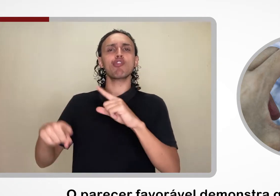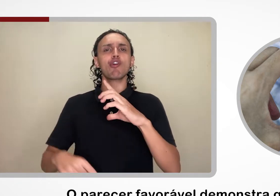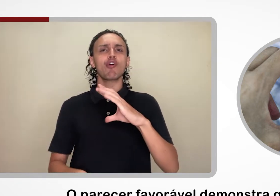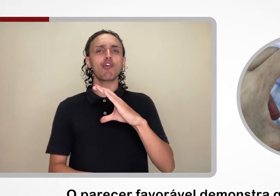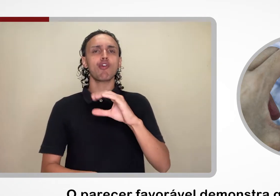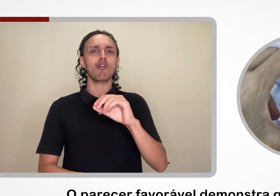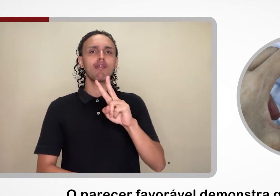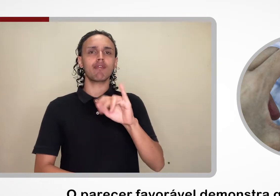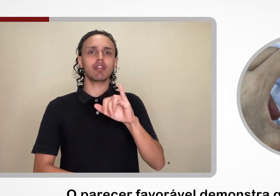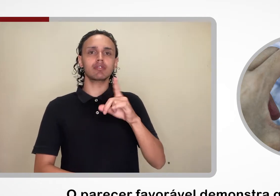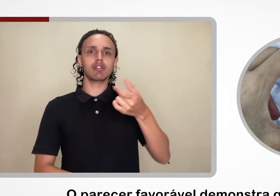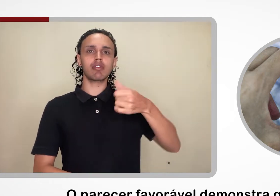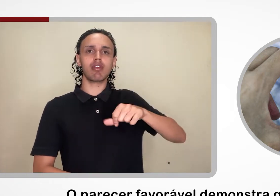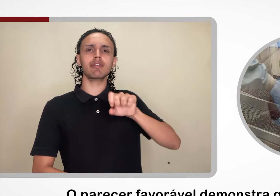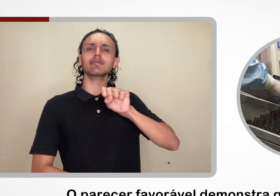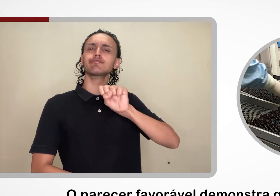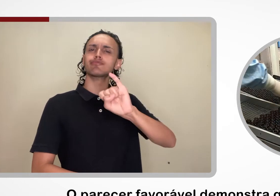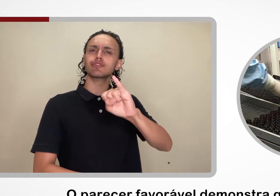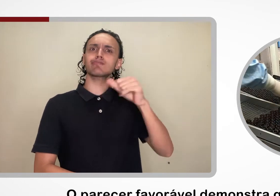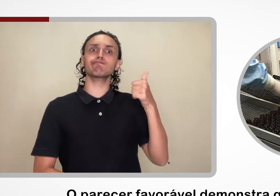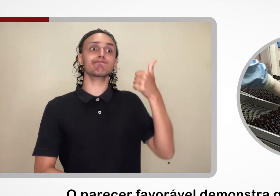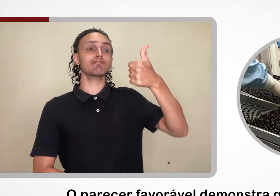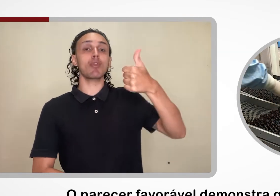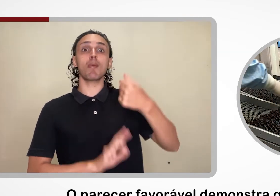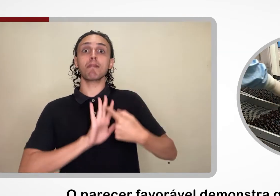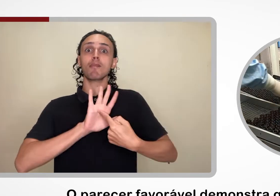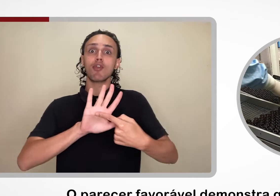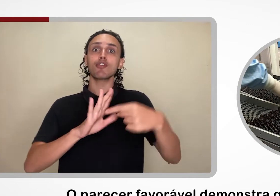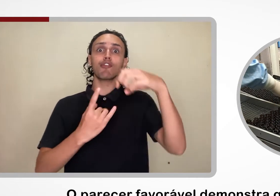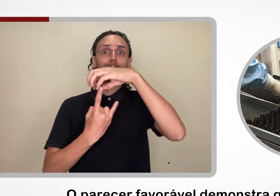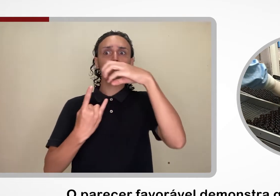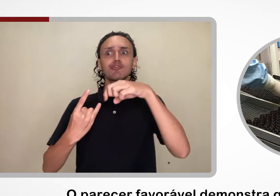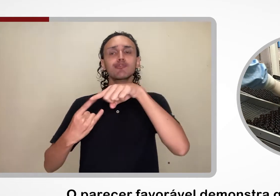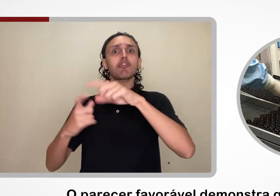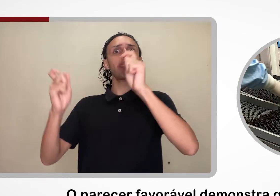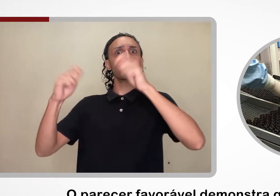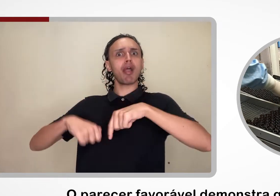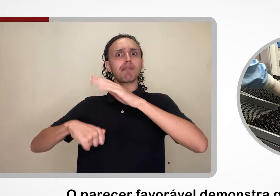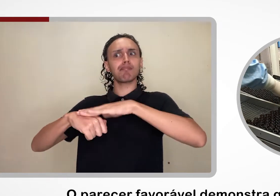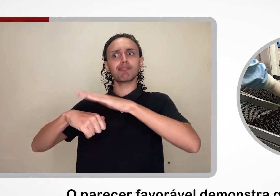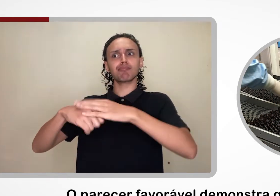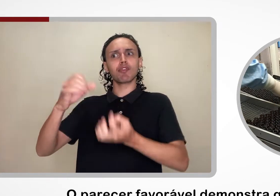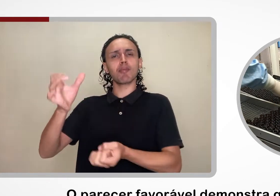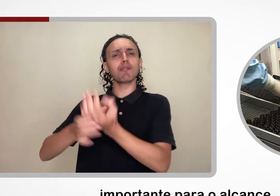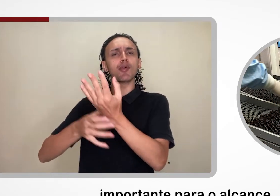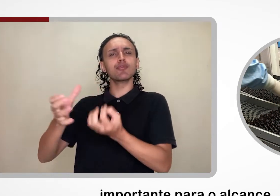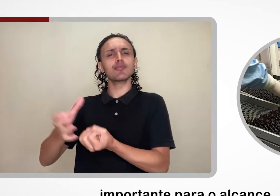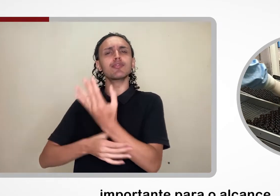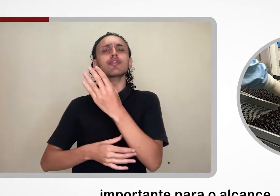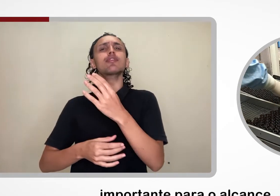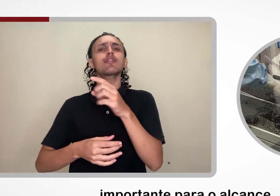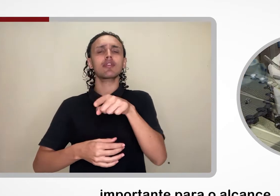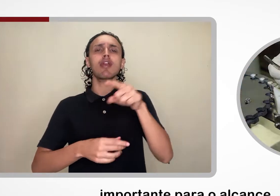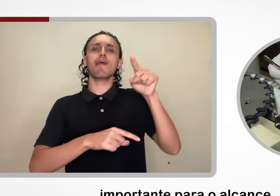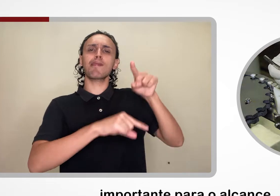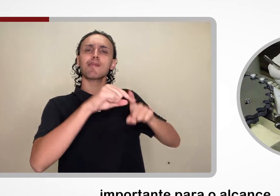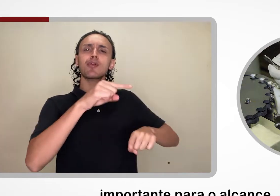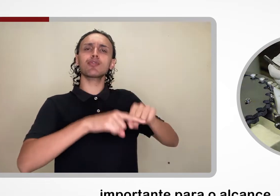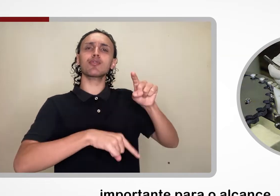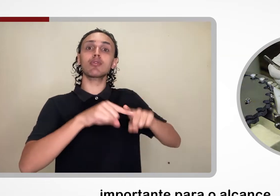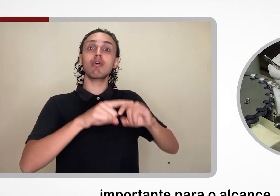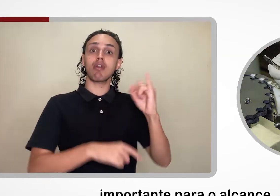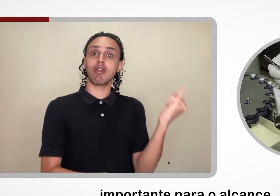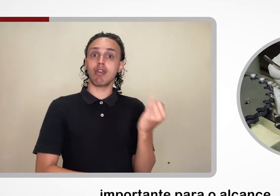demonstra que a Fiocruz está apta a realizar a produção do insumo, importante para o